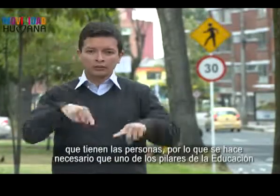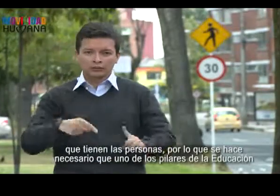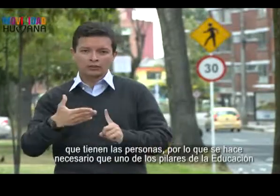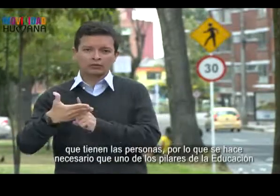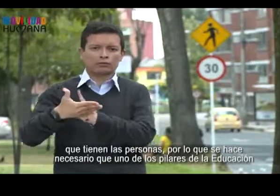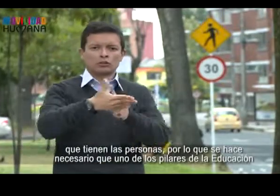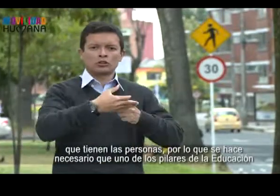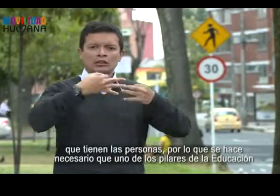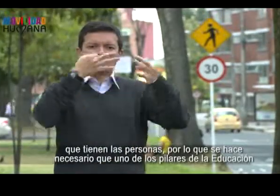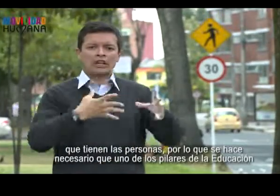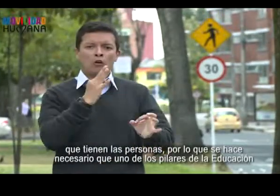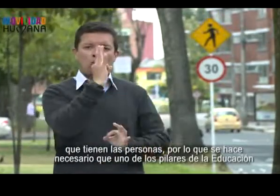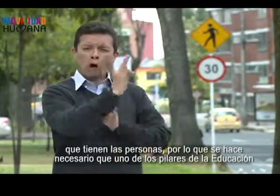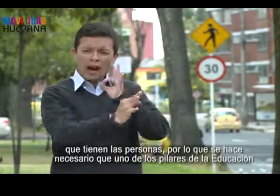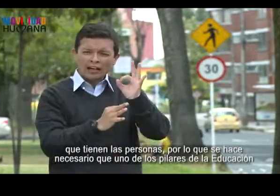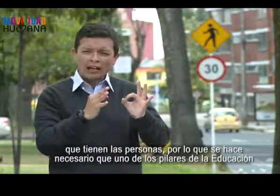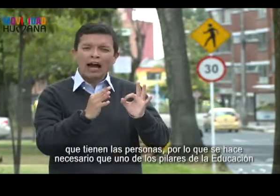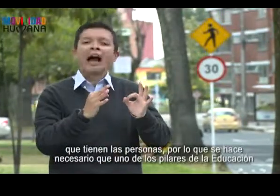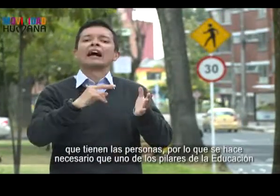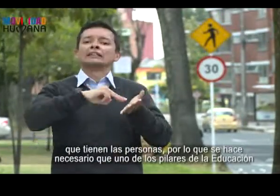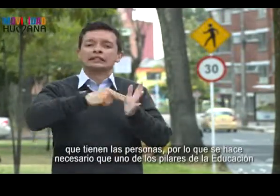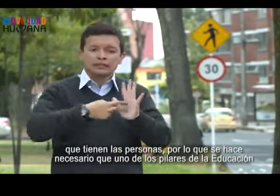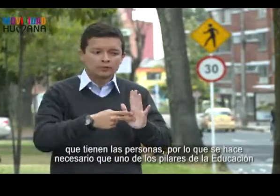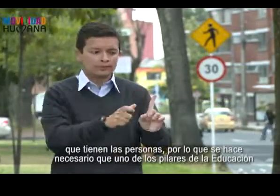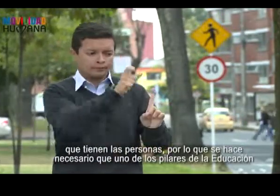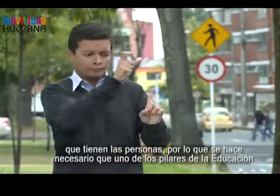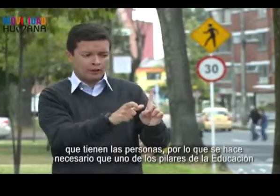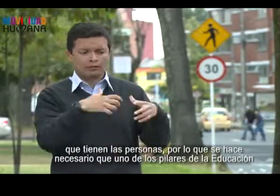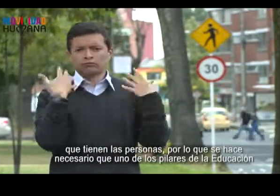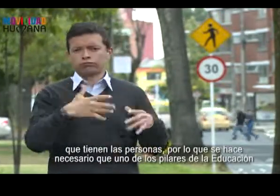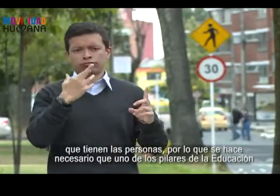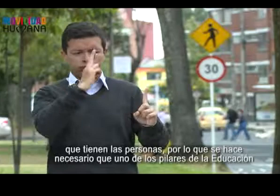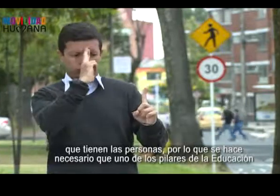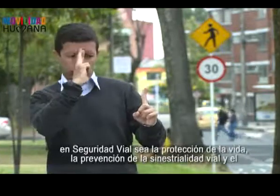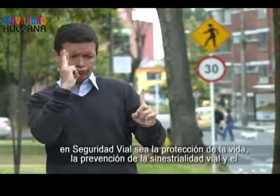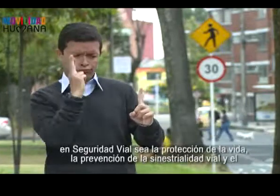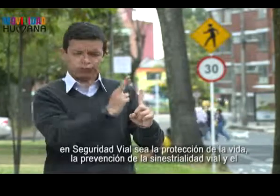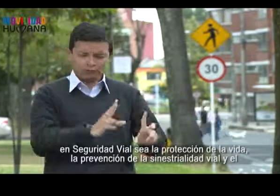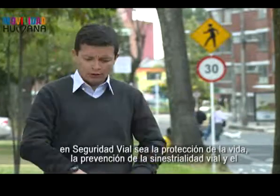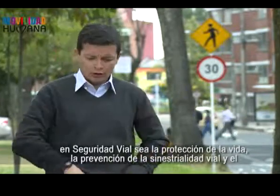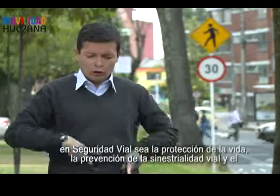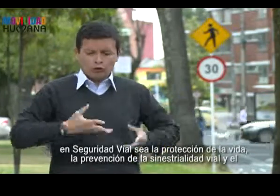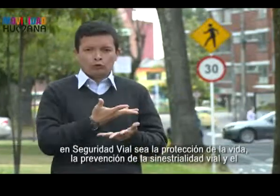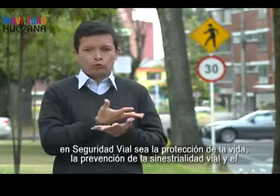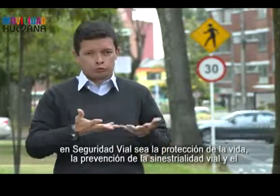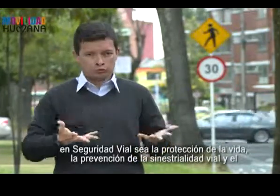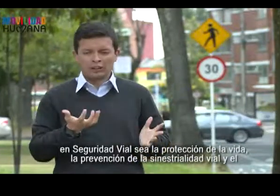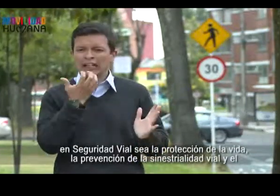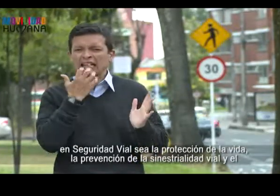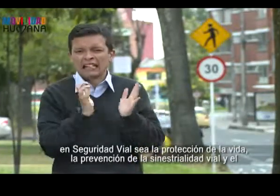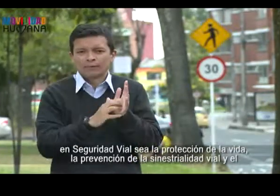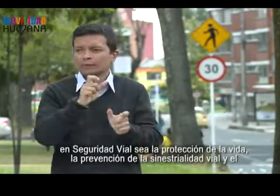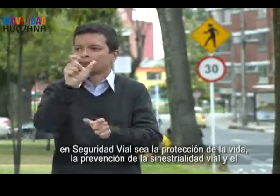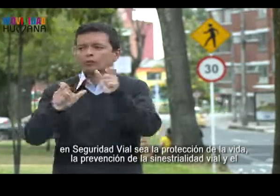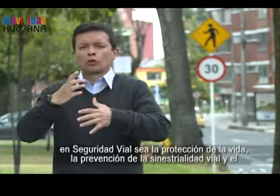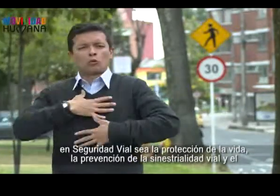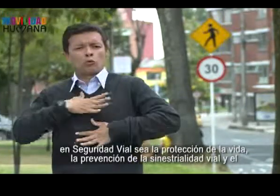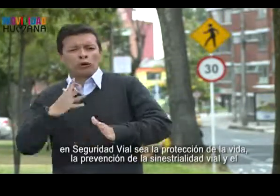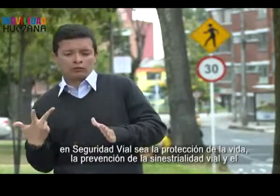por lo que se hace necesario que uno de los pilares de la educación en seguridad vial sea la protección de la vida,